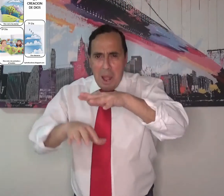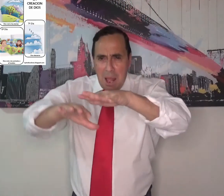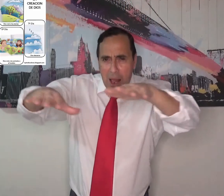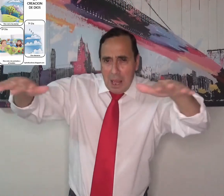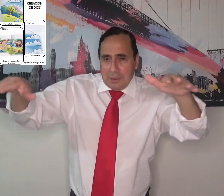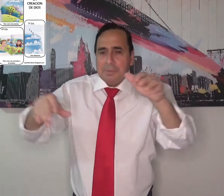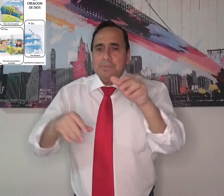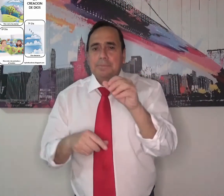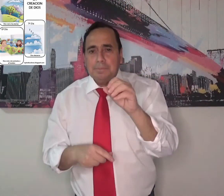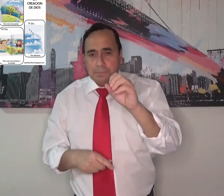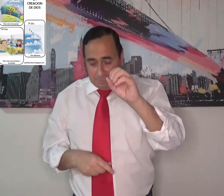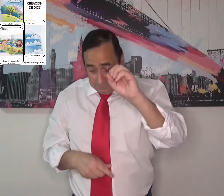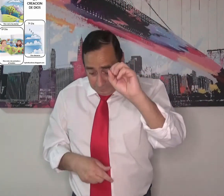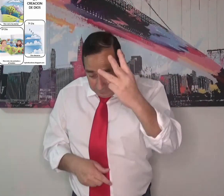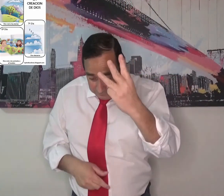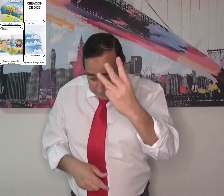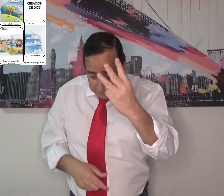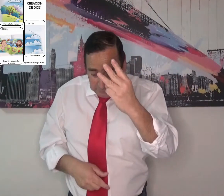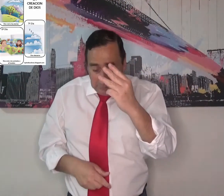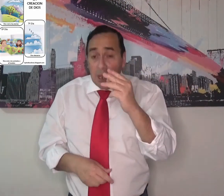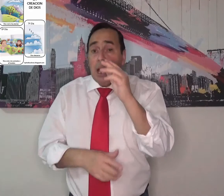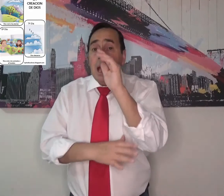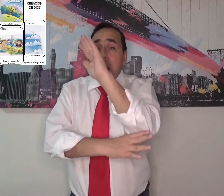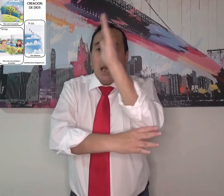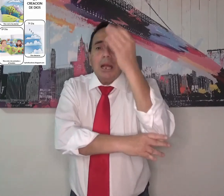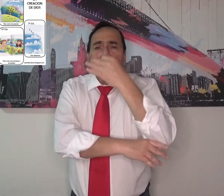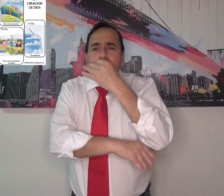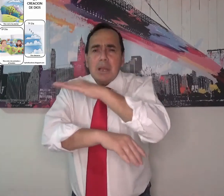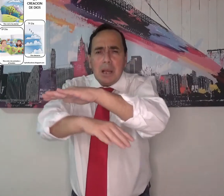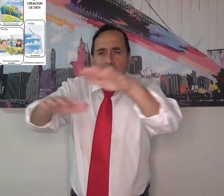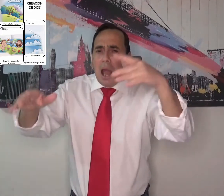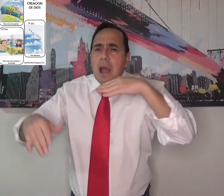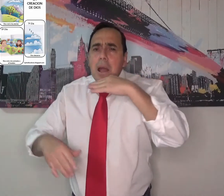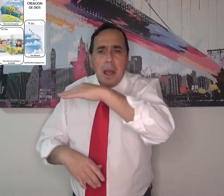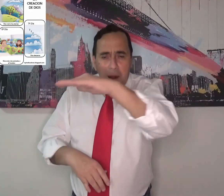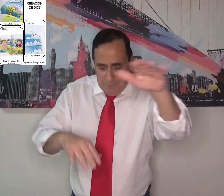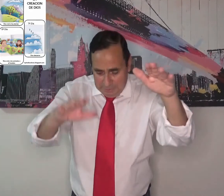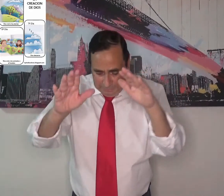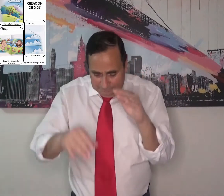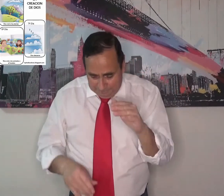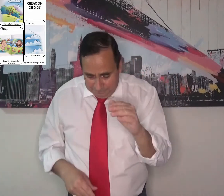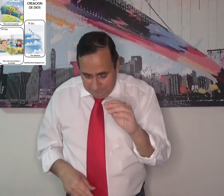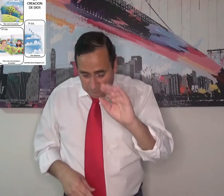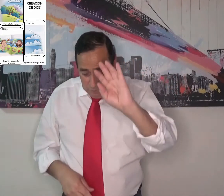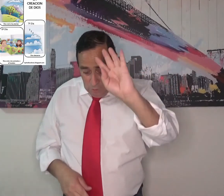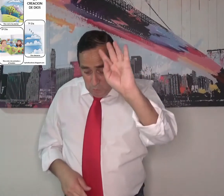cielos del mar. En el tercer día Dios creó los árboles, los campos verdes, las